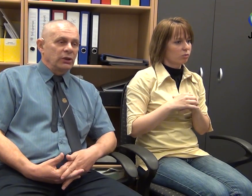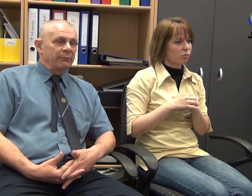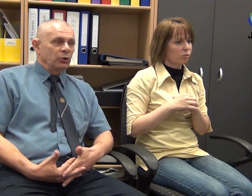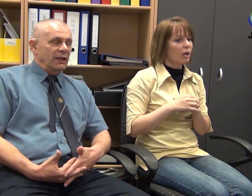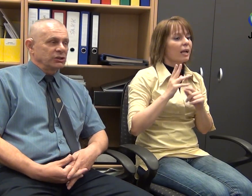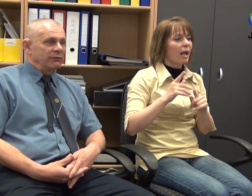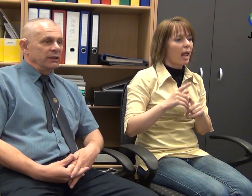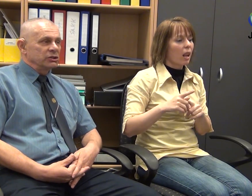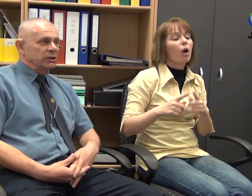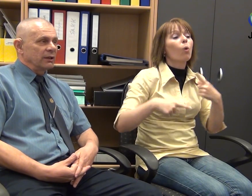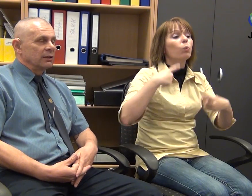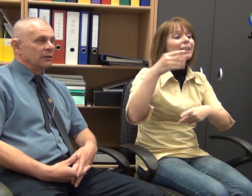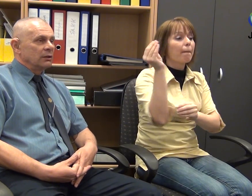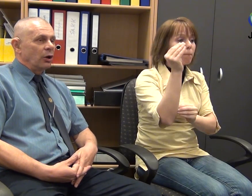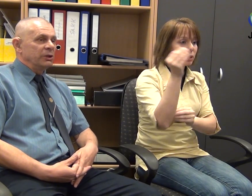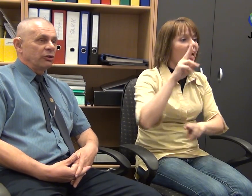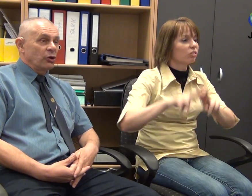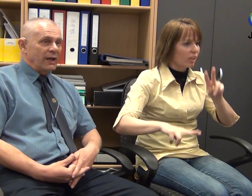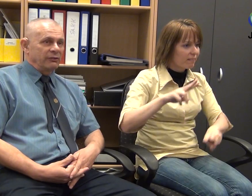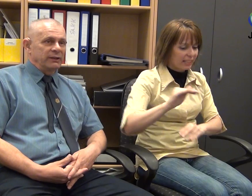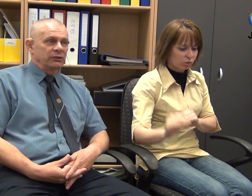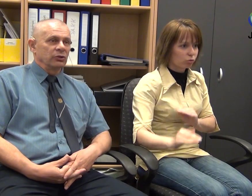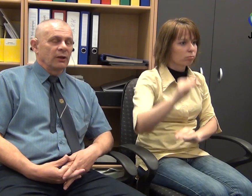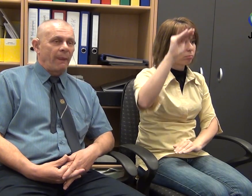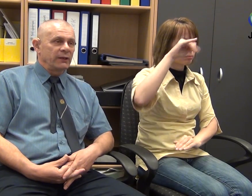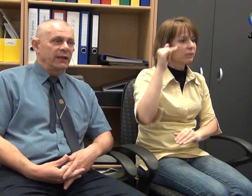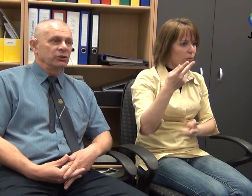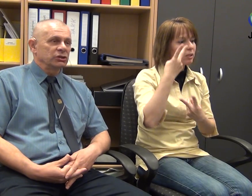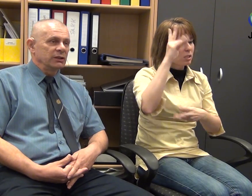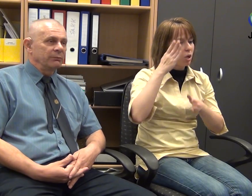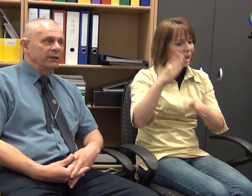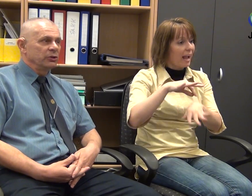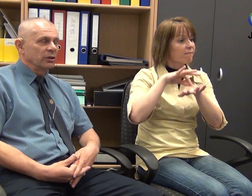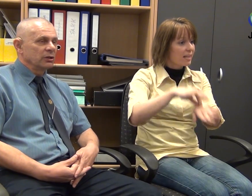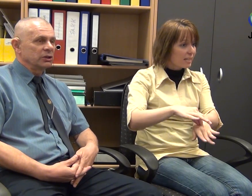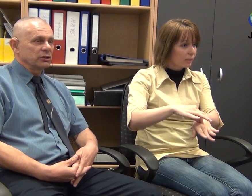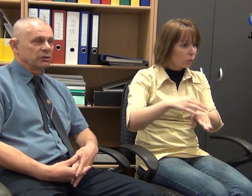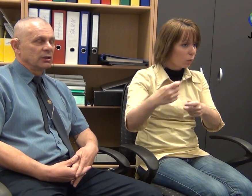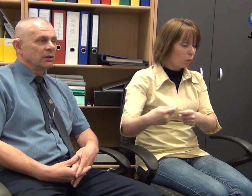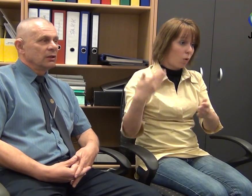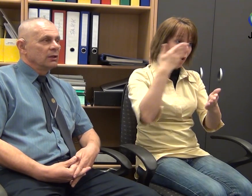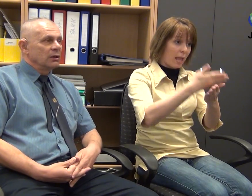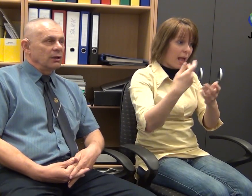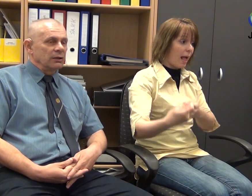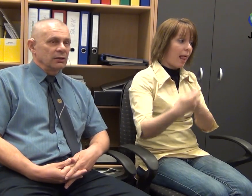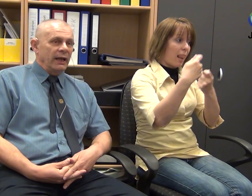utánpoltlás neveléssel, amit a szakárvezetők az elnökségnek benyújtanak, és azt